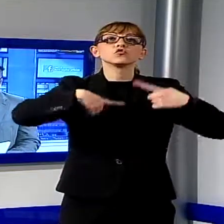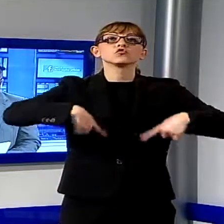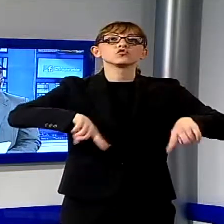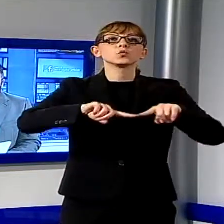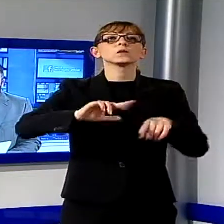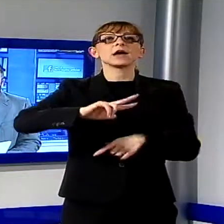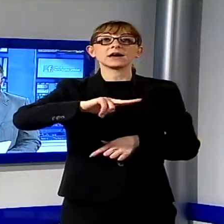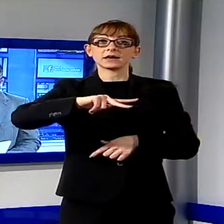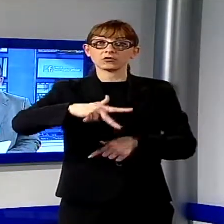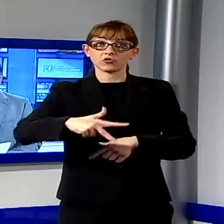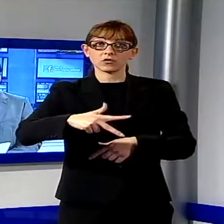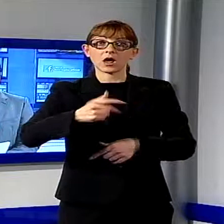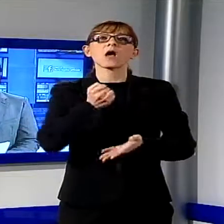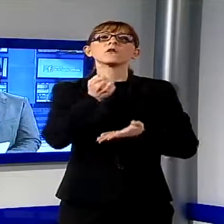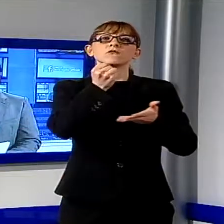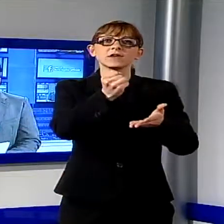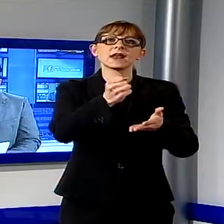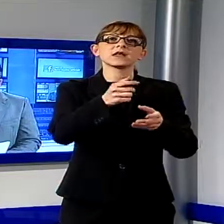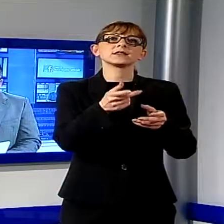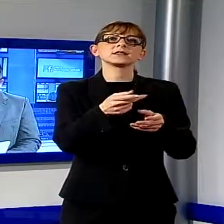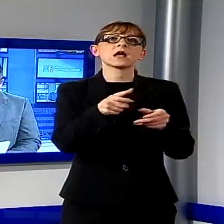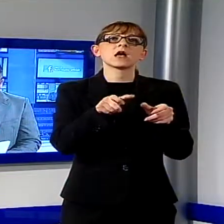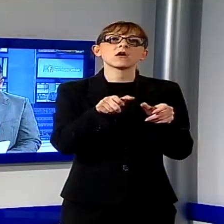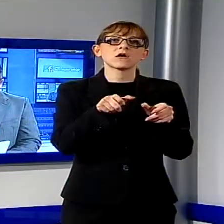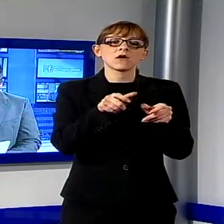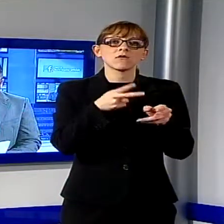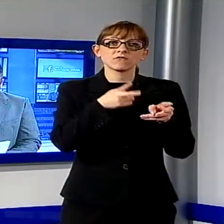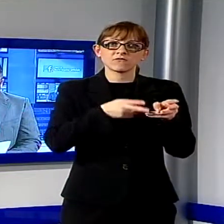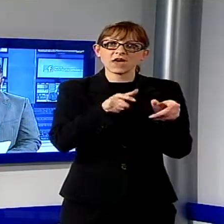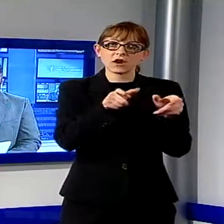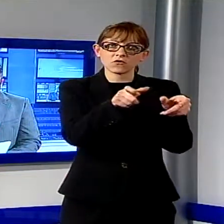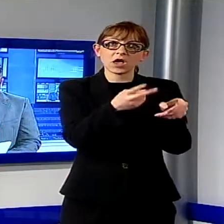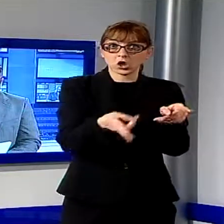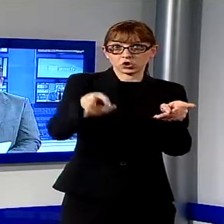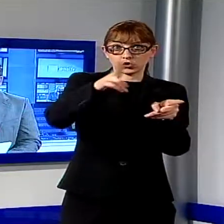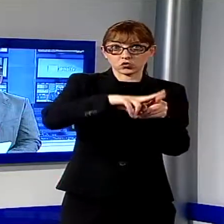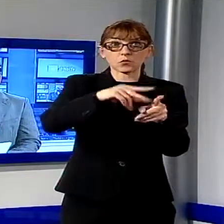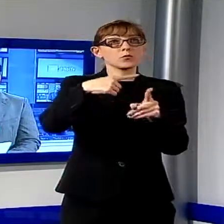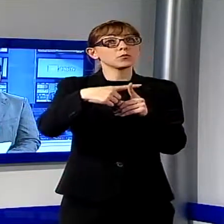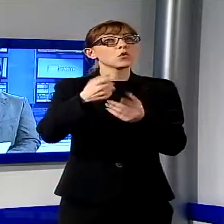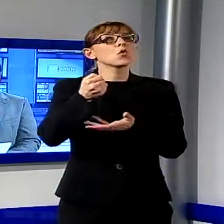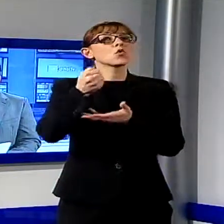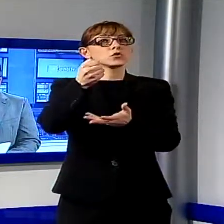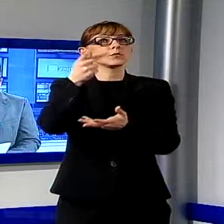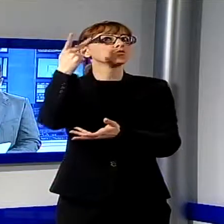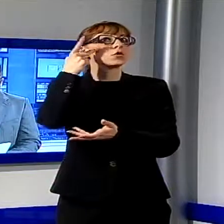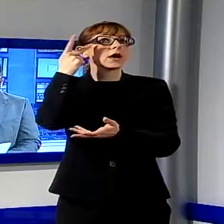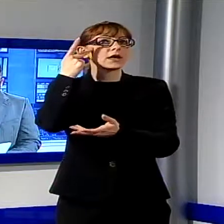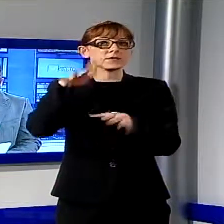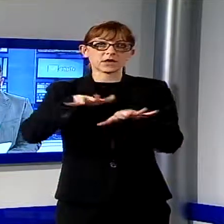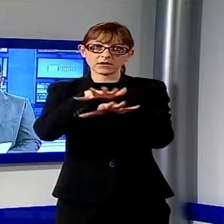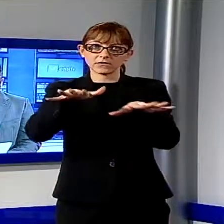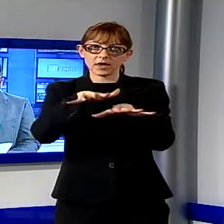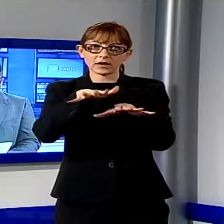riguarda il raddoppio della ferrovia ma anche un contributo straordinario al Carnevale di Viareggio che cresce di altri 250